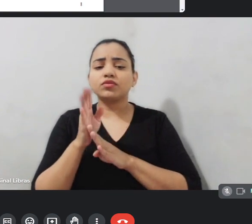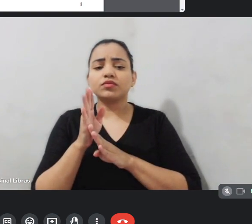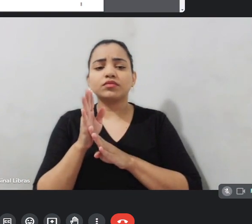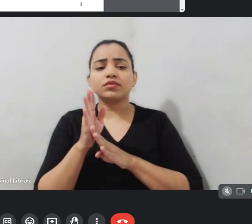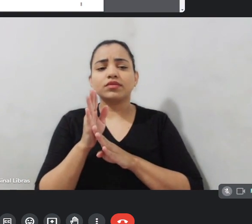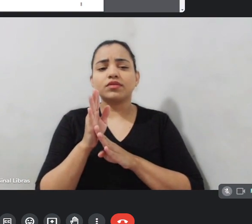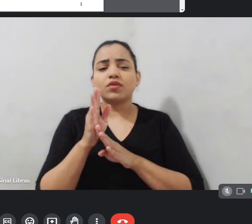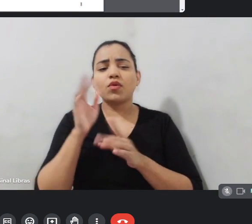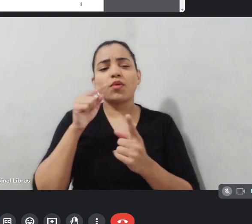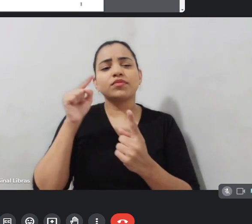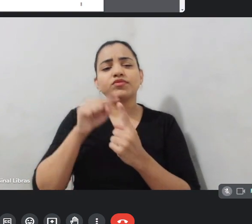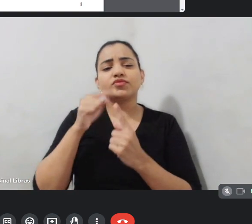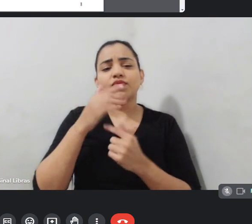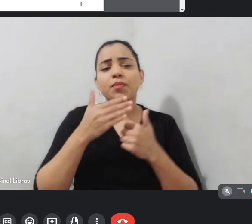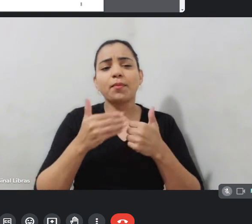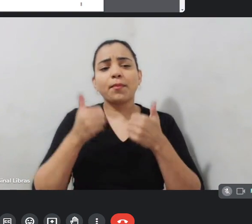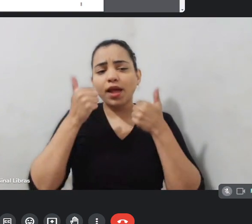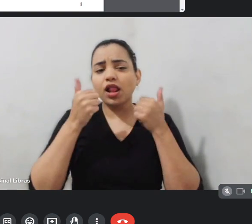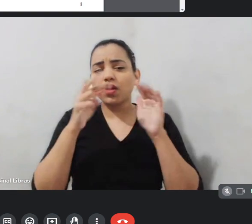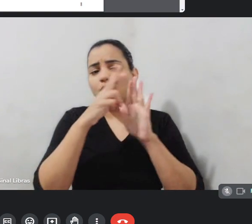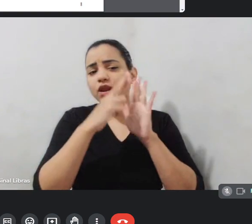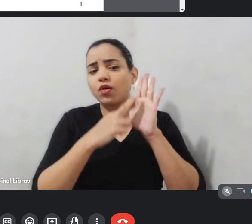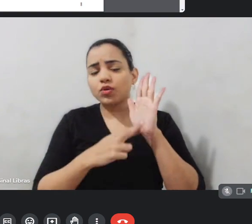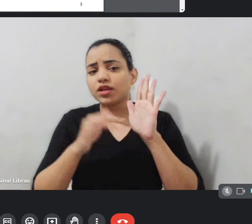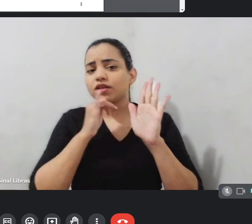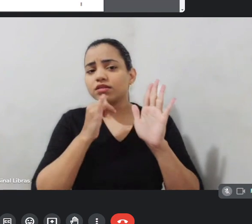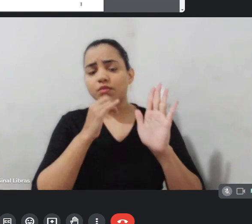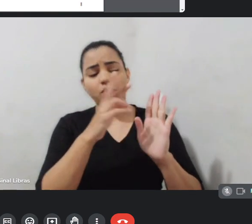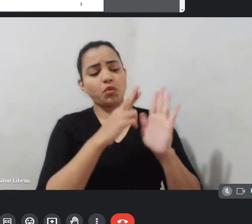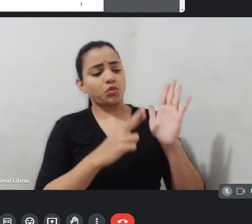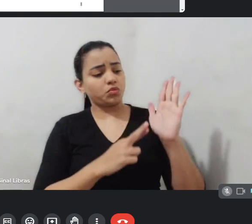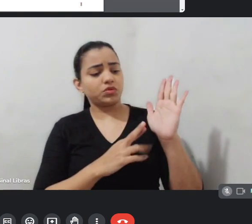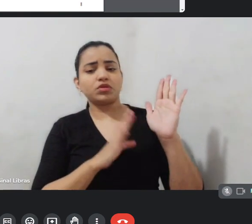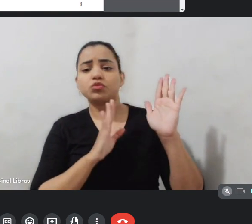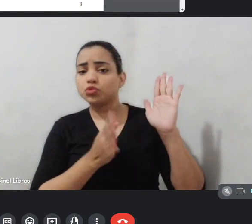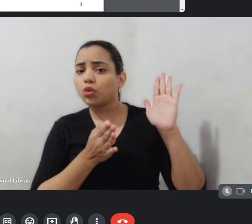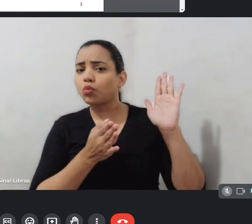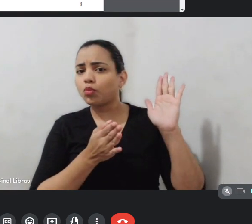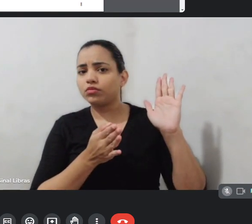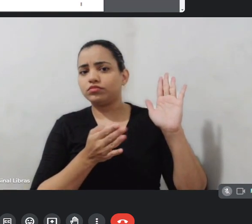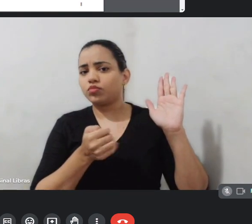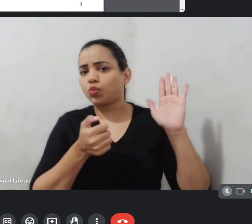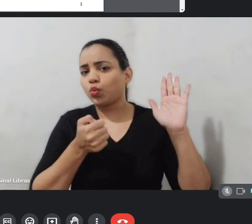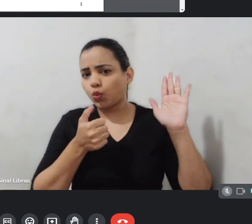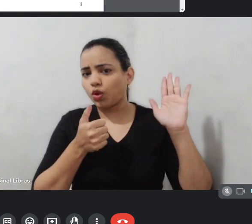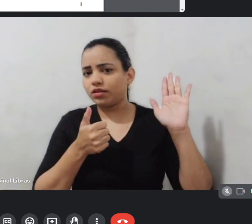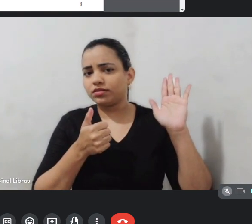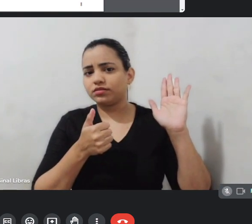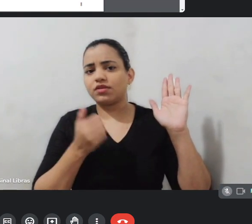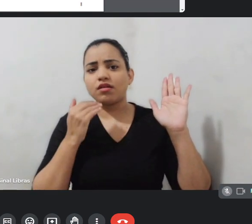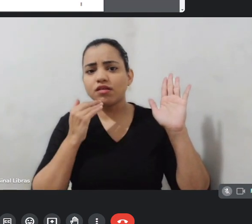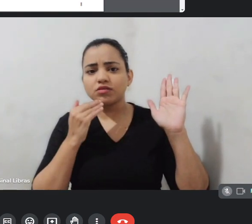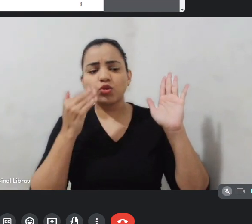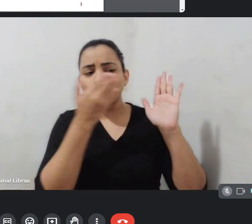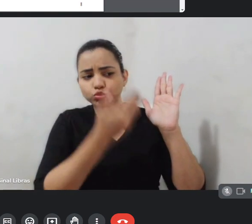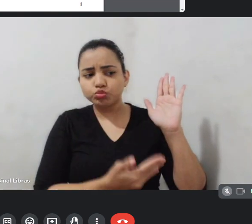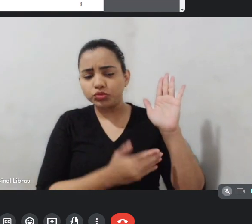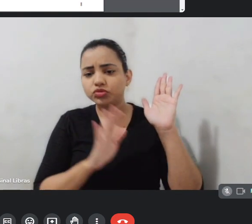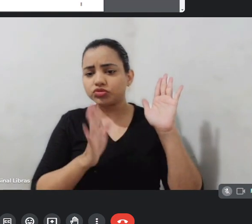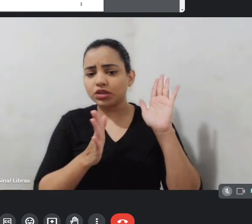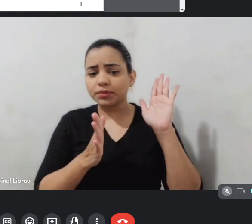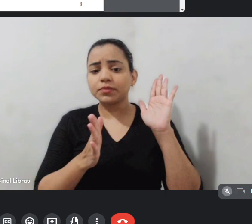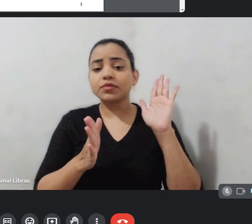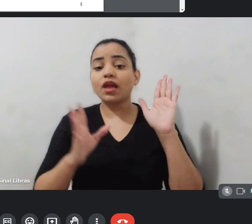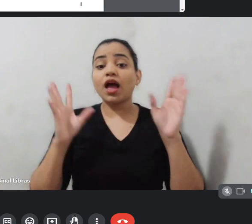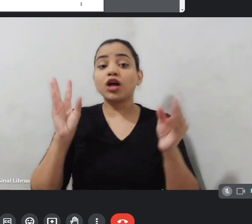então você já tem o roteiro, você já tem o primeiro dracto do roteiro, o primeiro rascunho do roteiro, então você junta um núcleo criativo